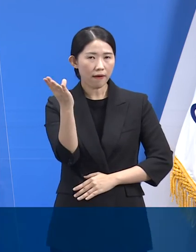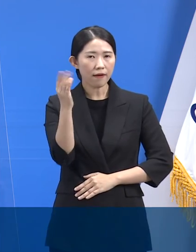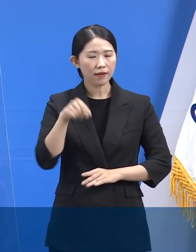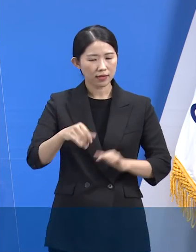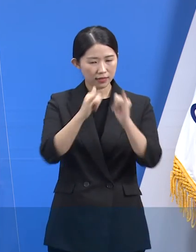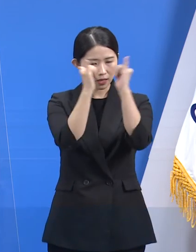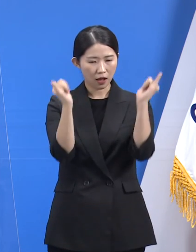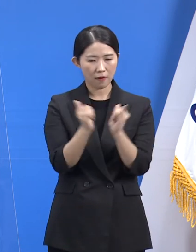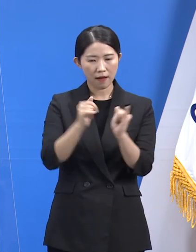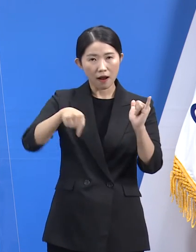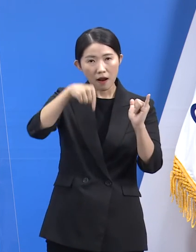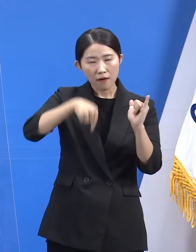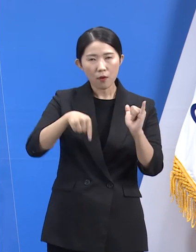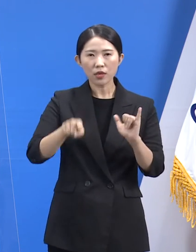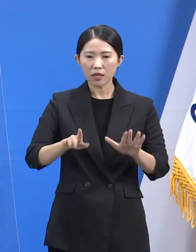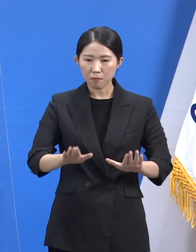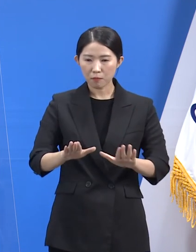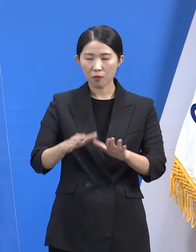기대됩니다.